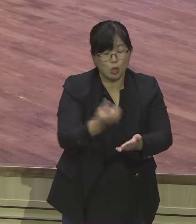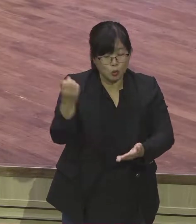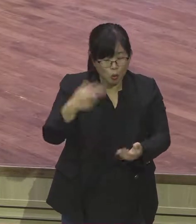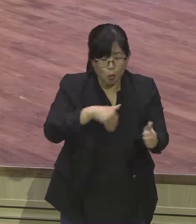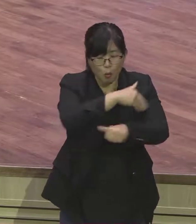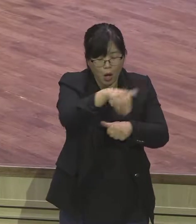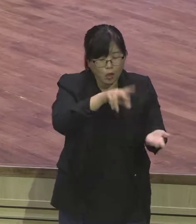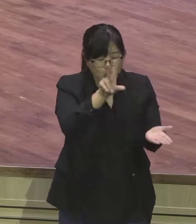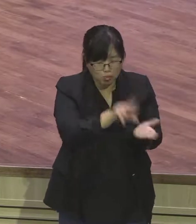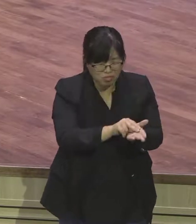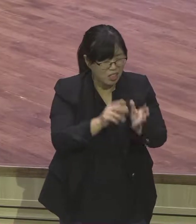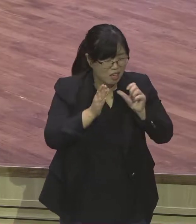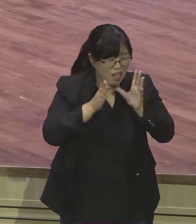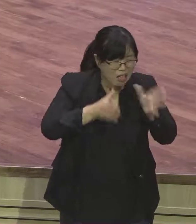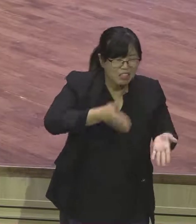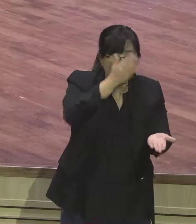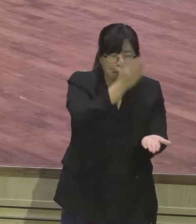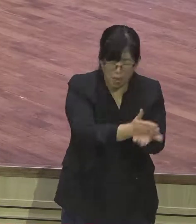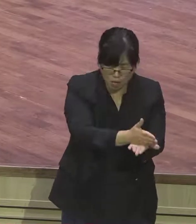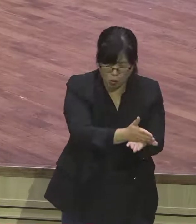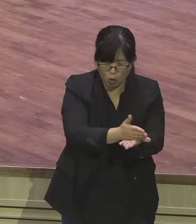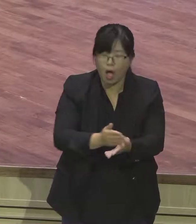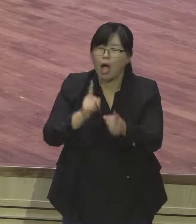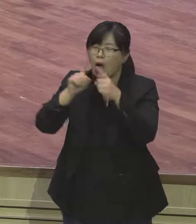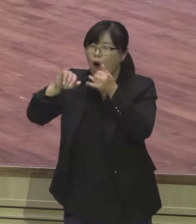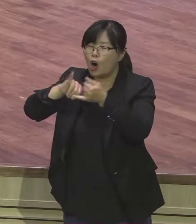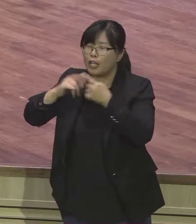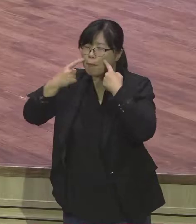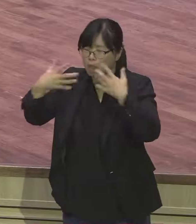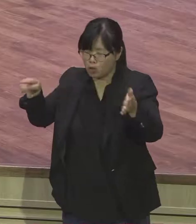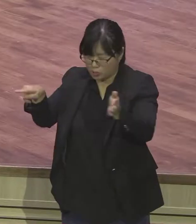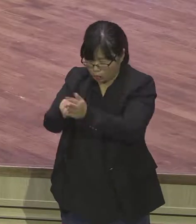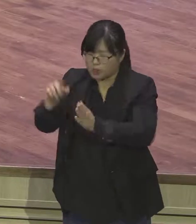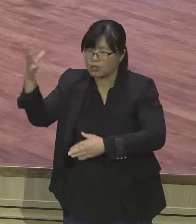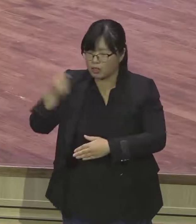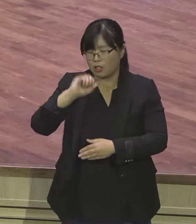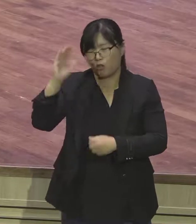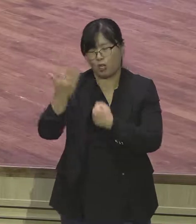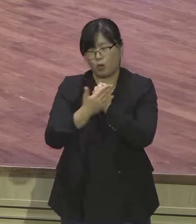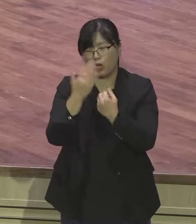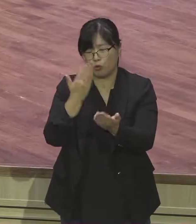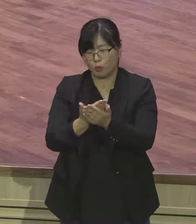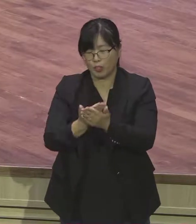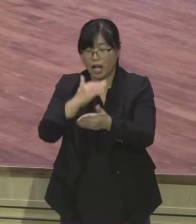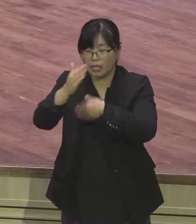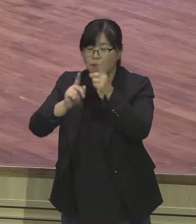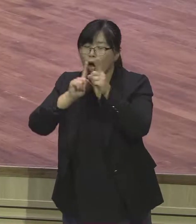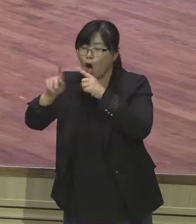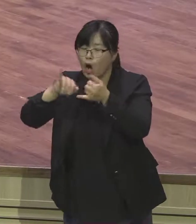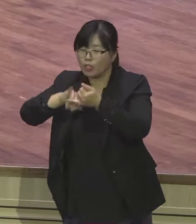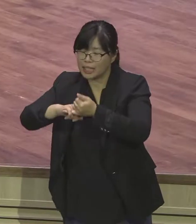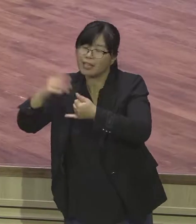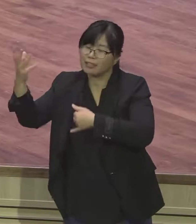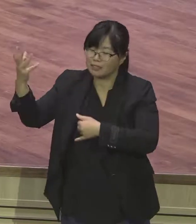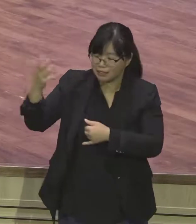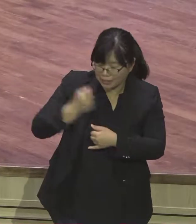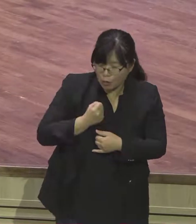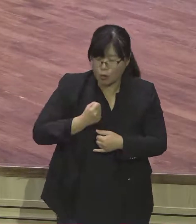마음 뺏기지 말고 은약 잡는 시간 되기하여 주옵소서 하나님의 말씀 붙잡고 새롭게 아버지 하나님의 은약 성취의 길로